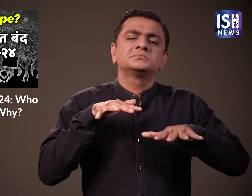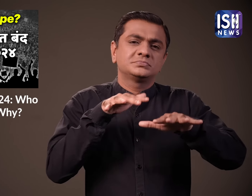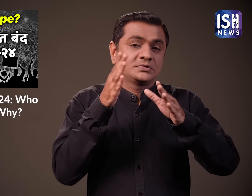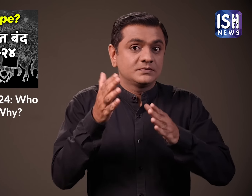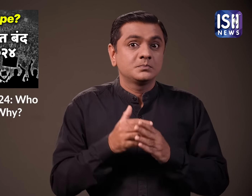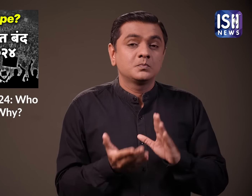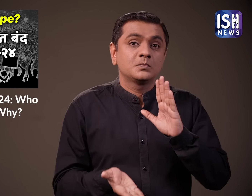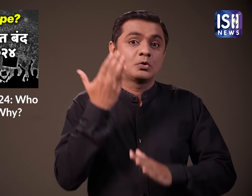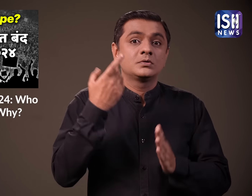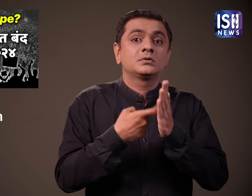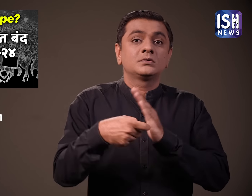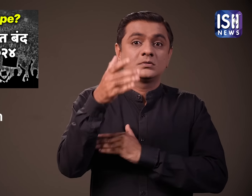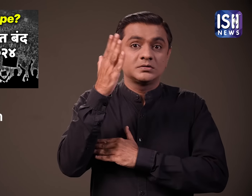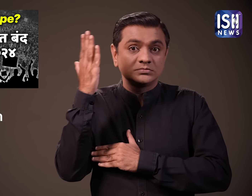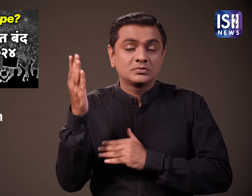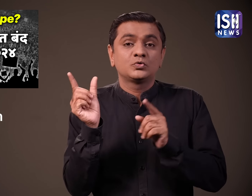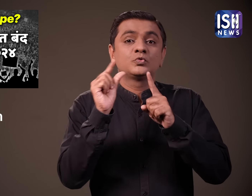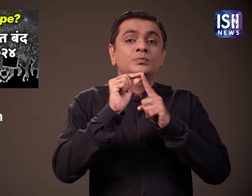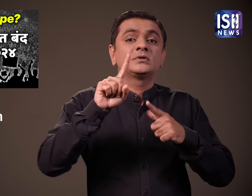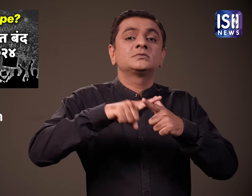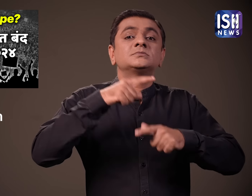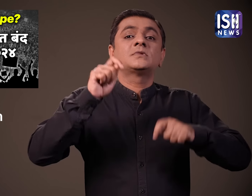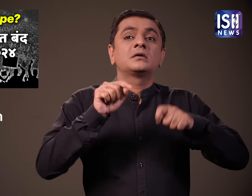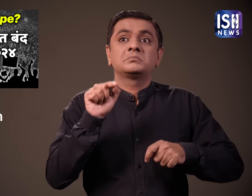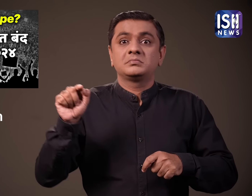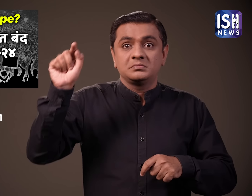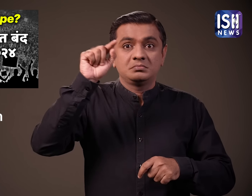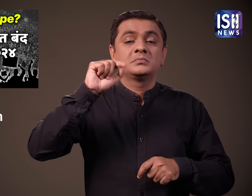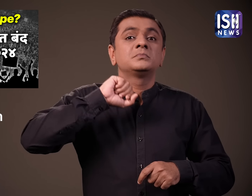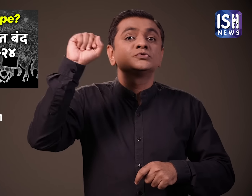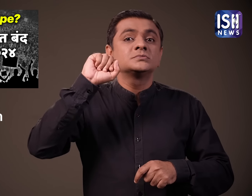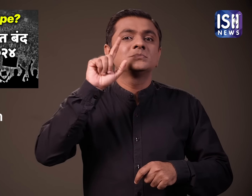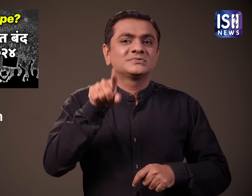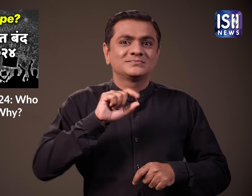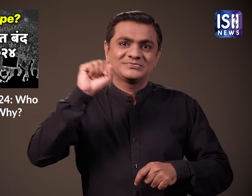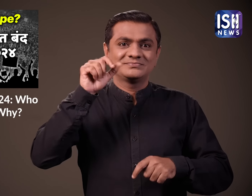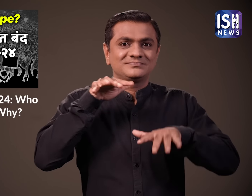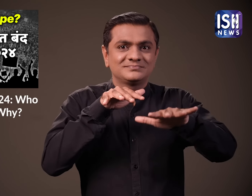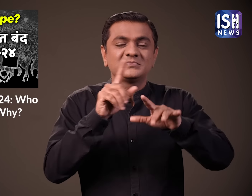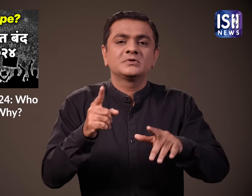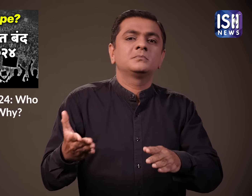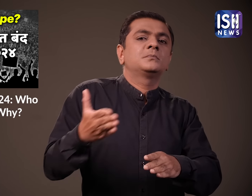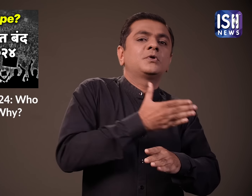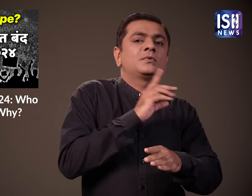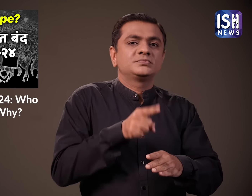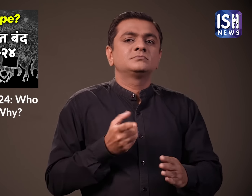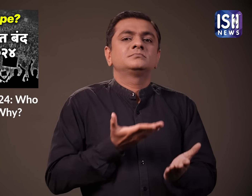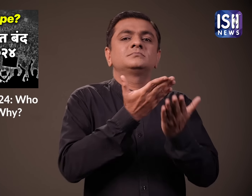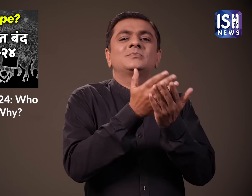हो रहे है विरोध प्रदर्शन के रूट और नियमों पर बात करने के लिए राजस्थान जारकंड और यूपी पुलिस से जुड़े